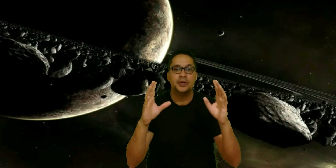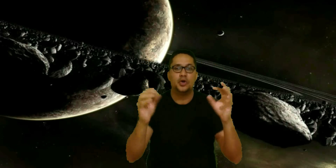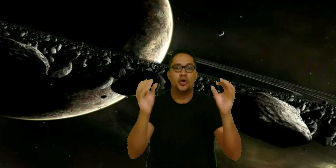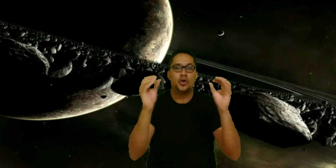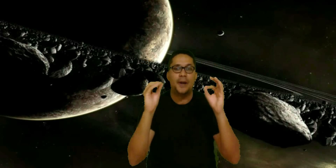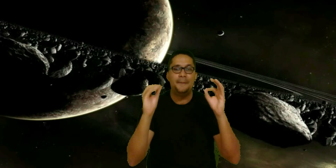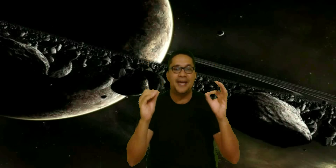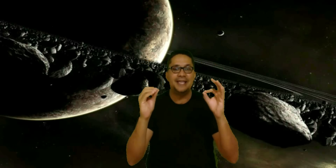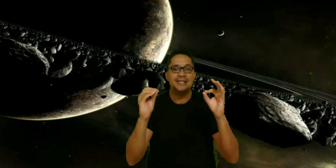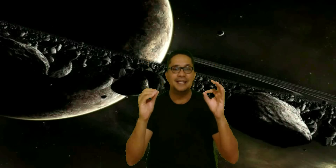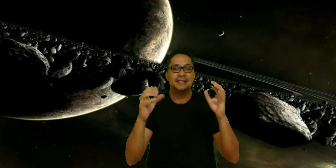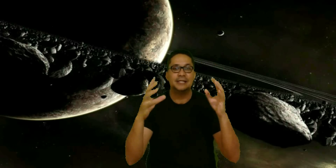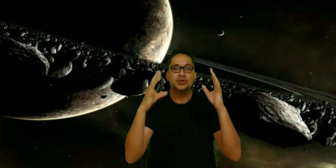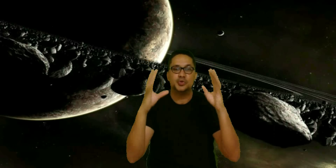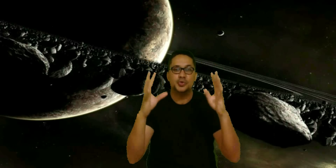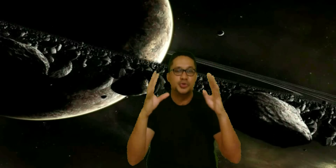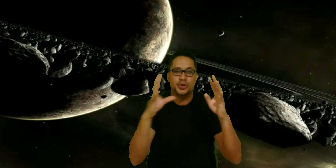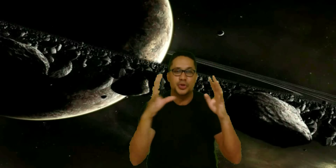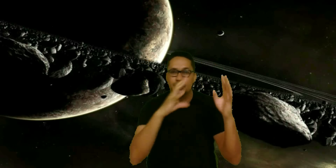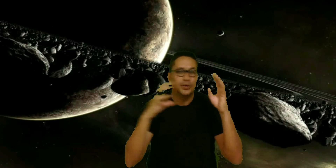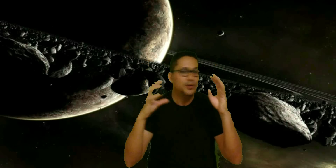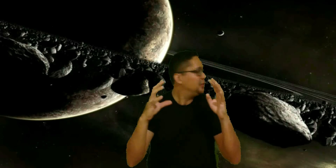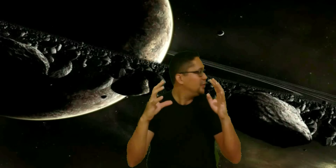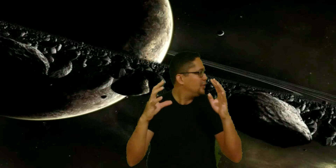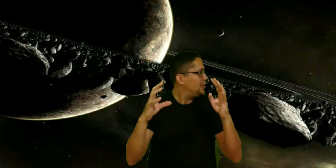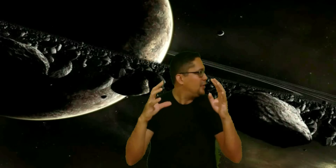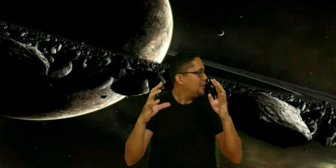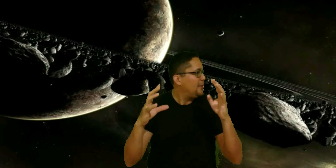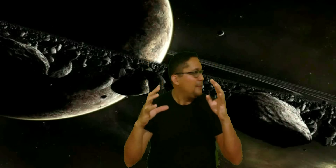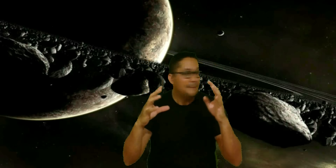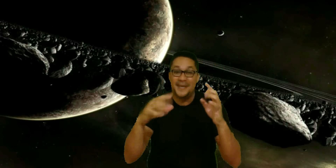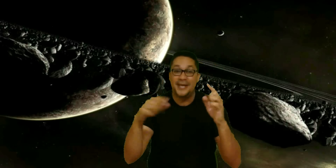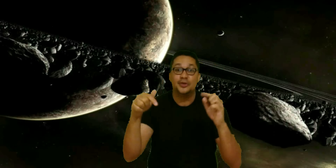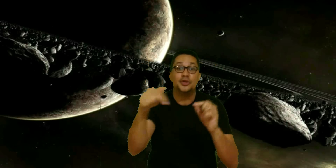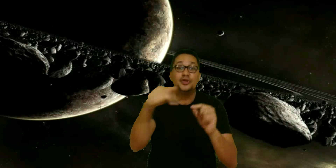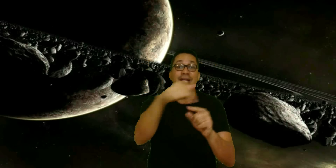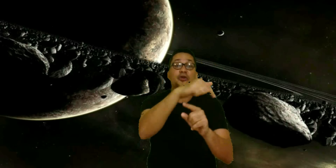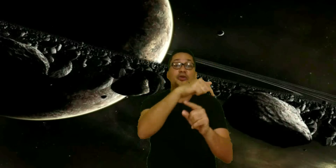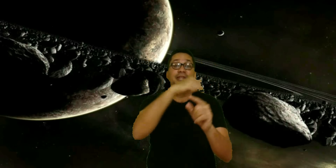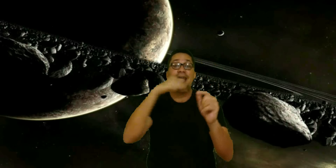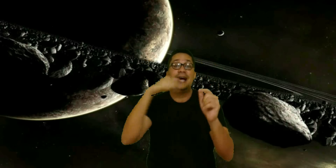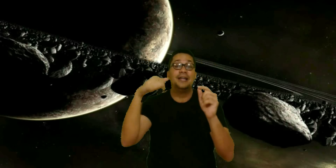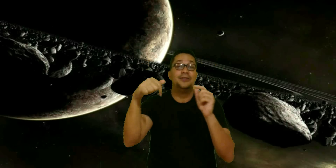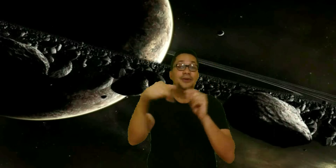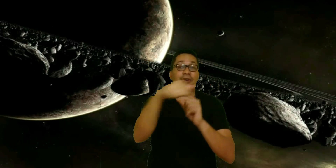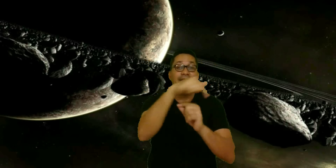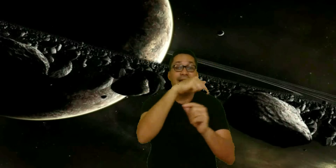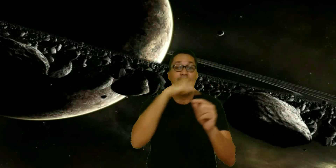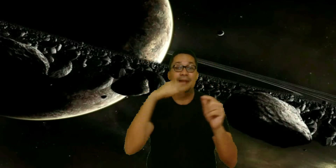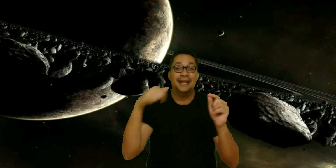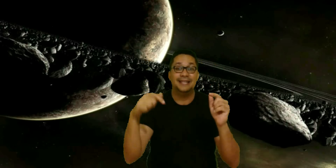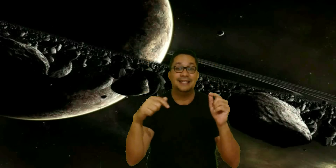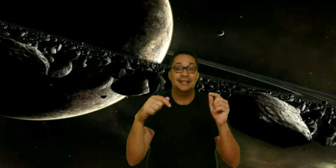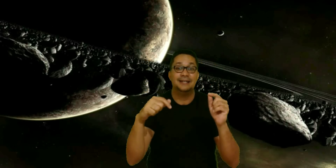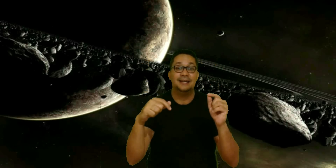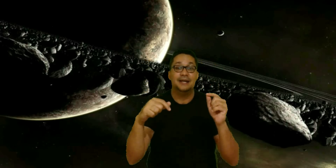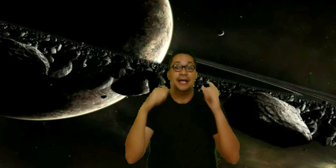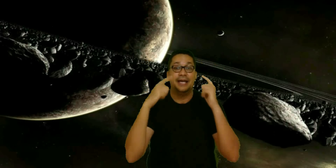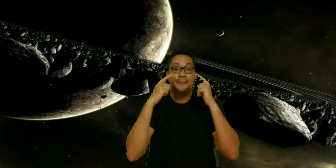con rocas pequeñas, sucio todo. Pero todo está rodeando el planeta. ¿Qué